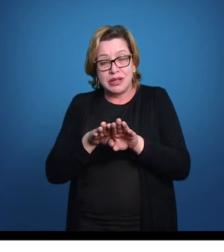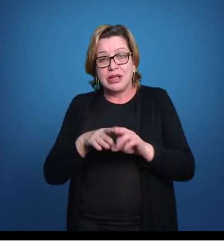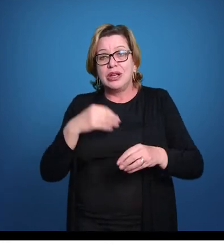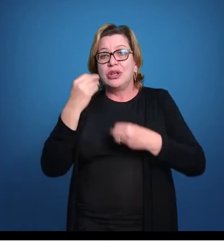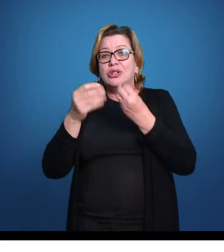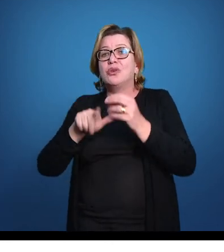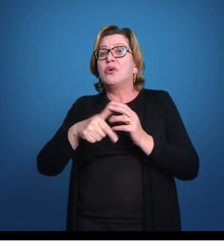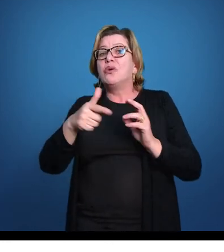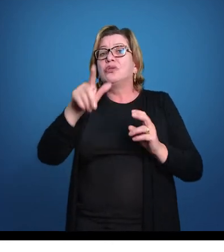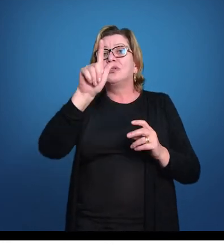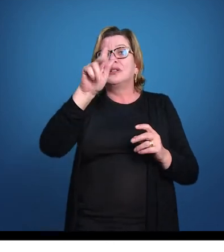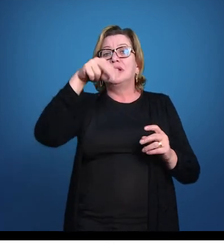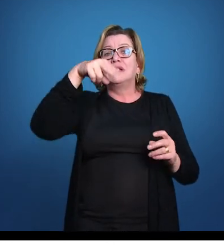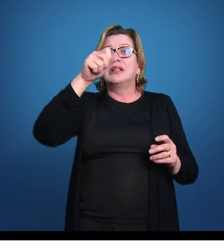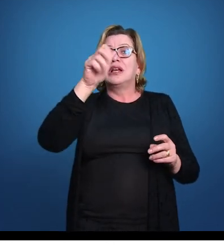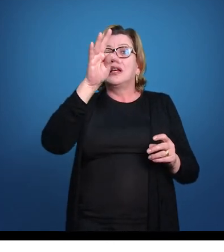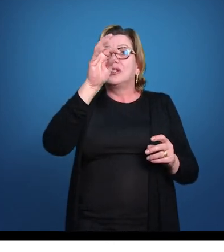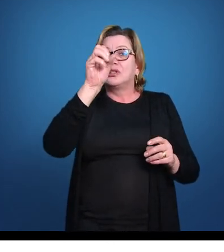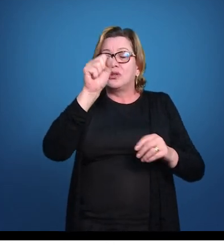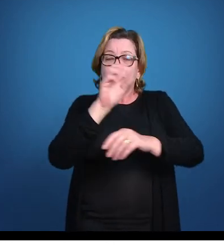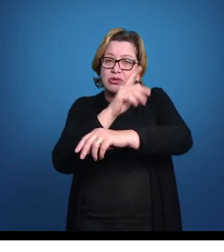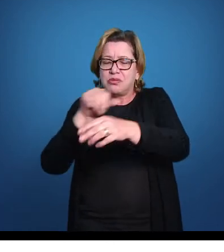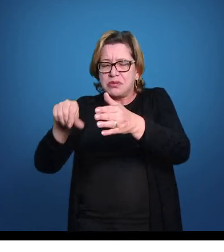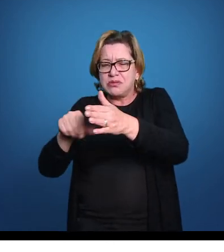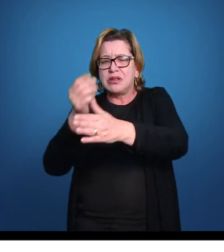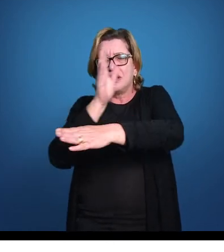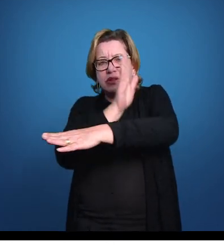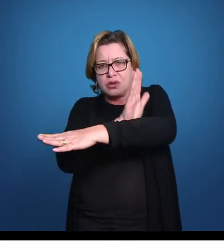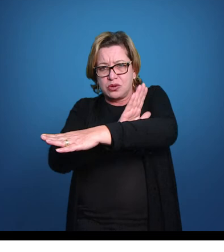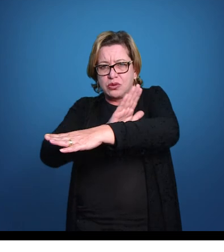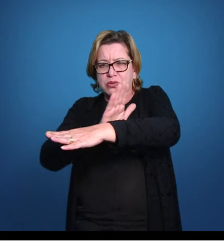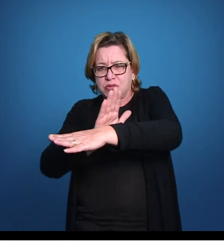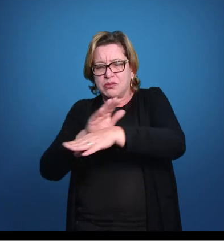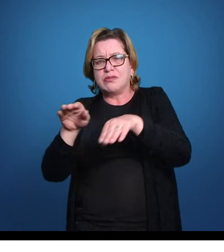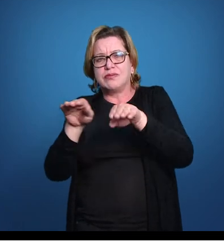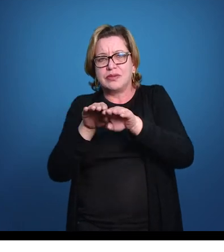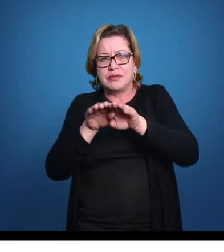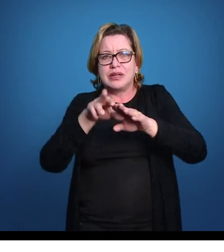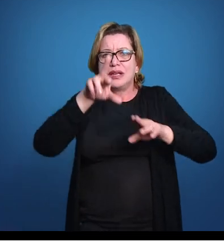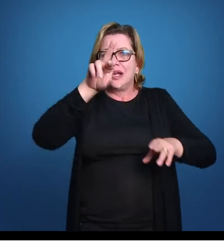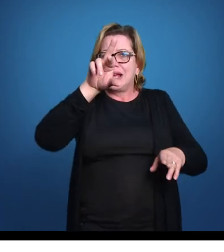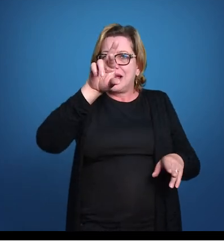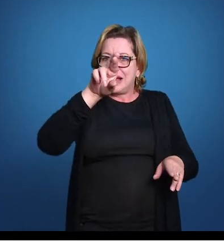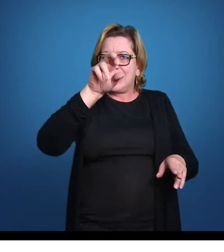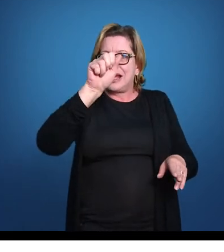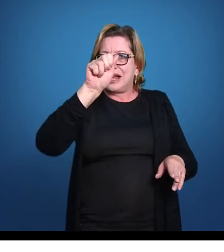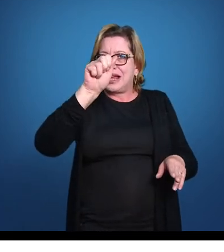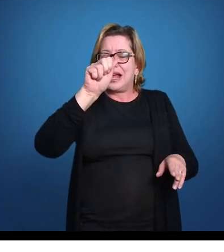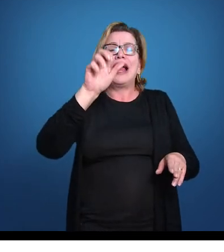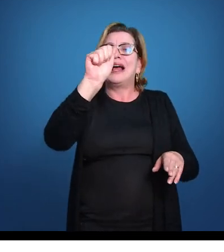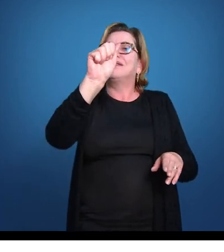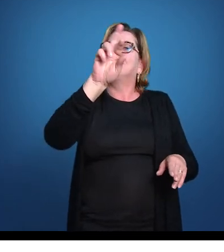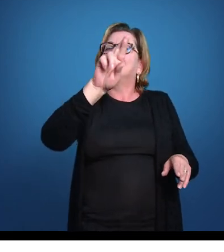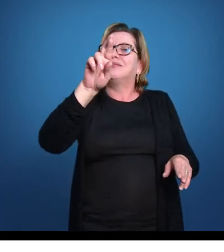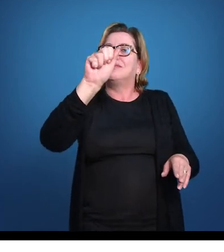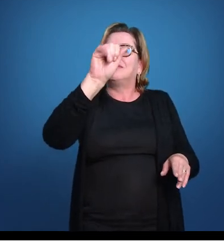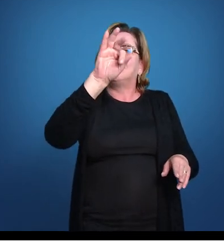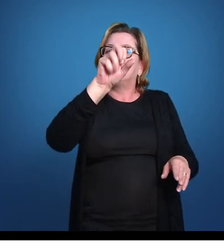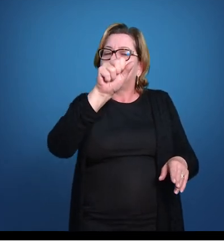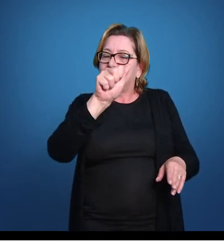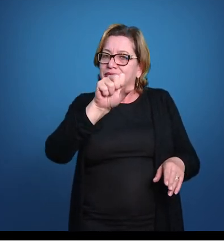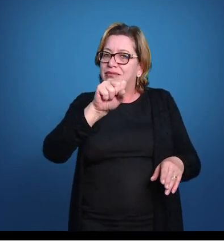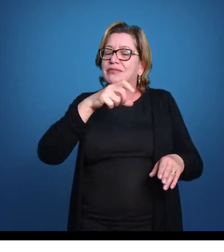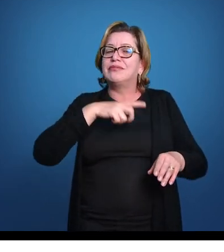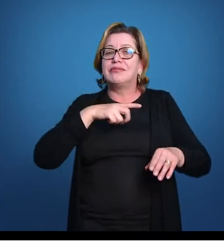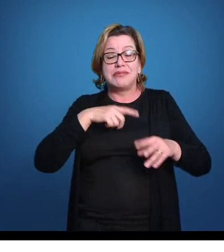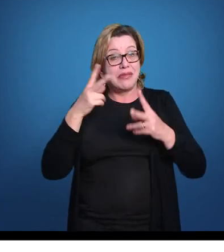tomados, então os primeiros tubarões e raias, e alguns tubarões e algumas raias ainda tem, mais primitivos, ainda tem esse tipo de nadadeira.